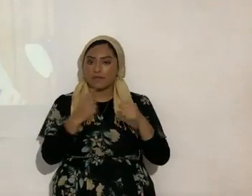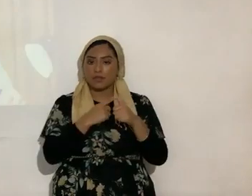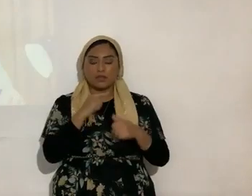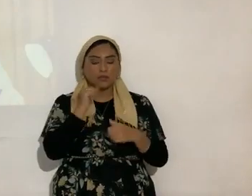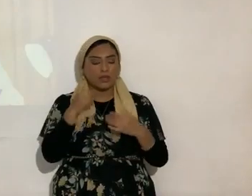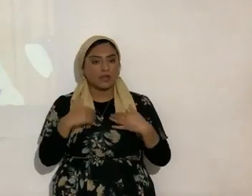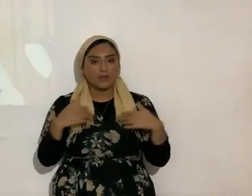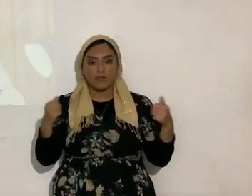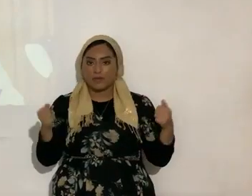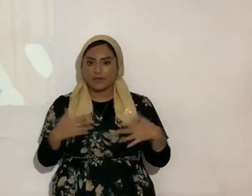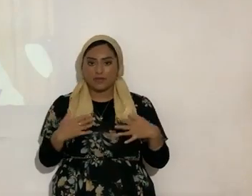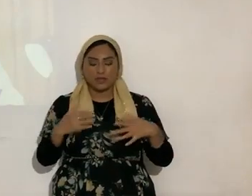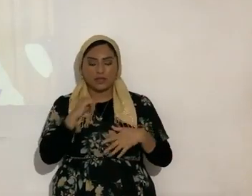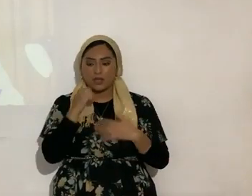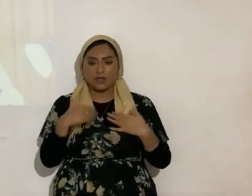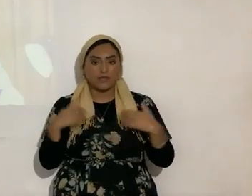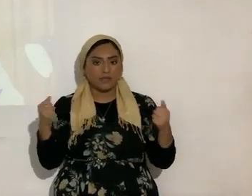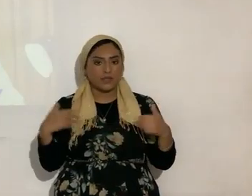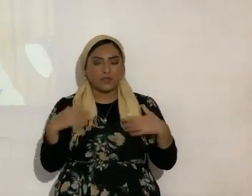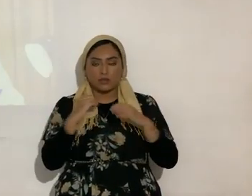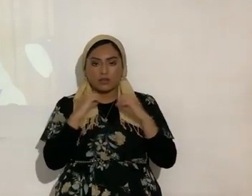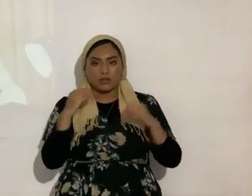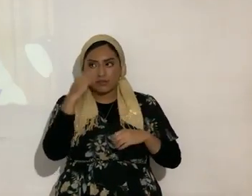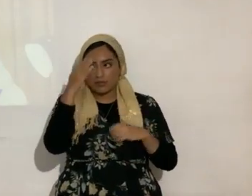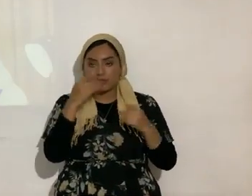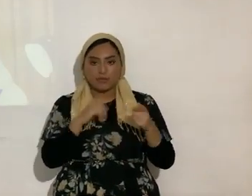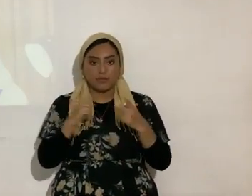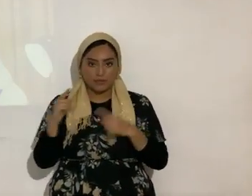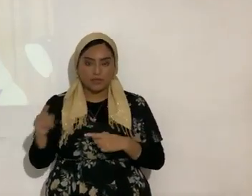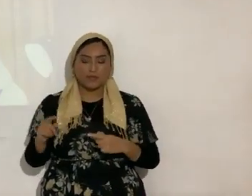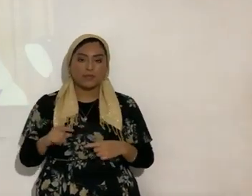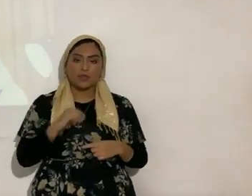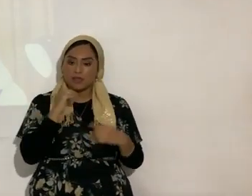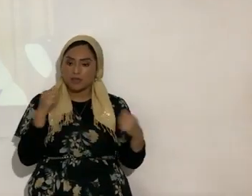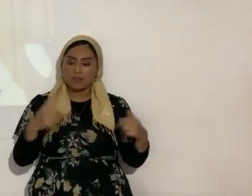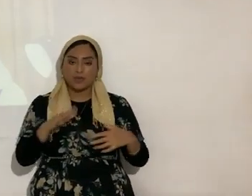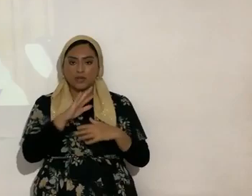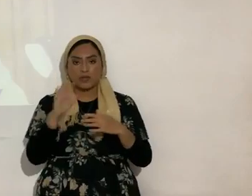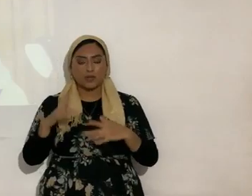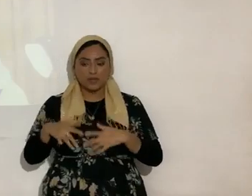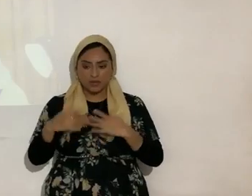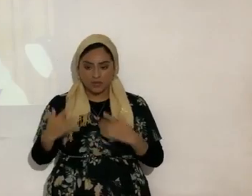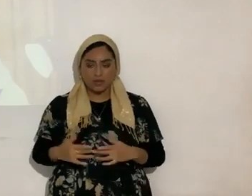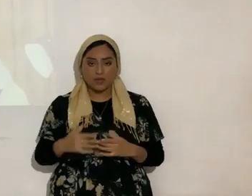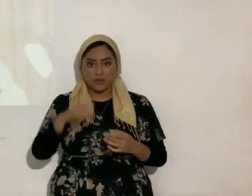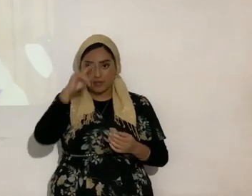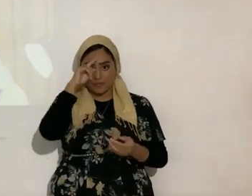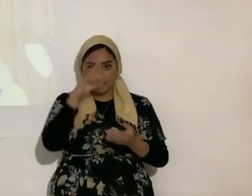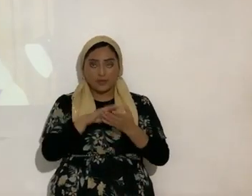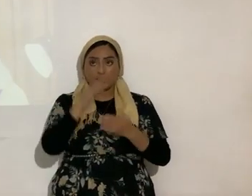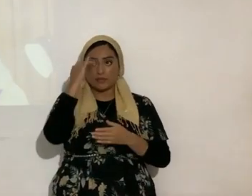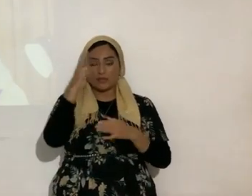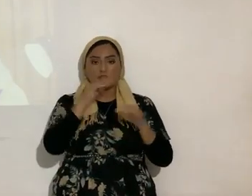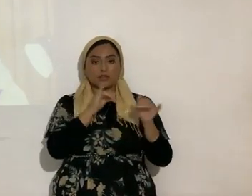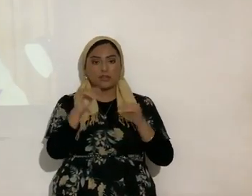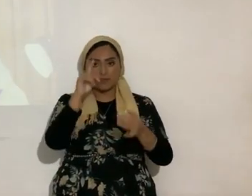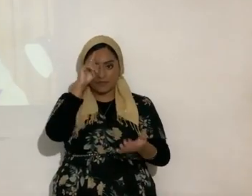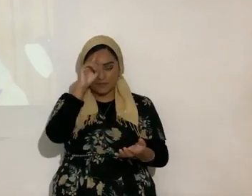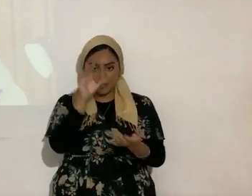no vamos a tener miedo de nada de lo que viene aleluya no se turbe vuestro corazón creéis en Yahweh creer también en mí